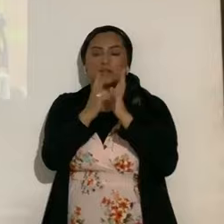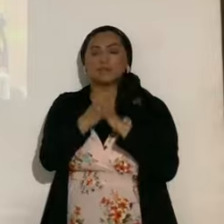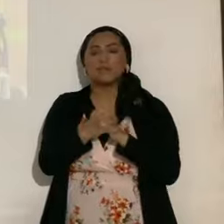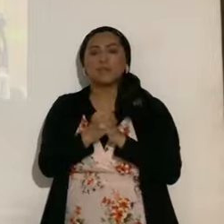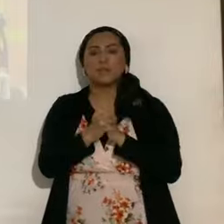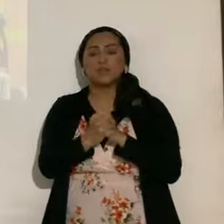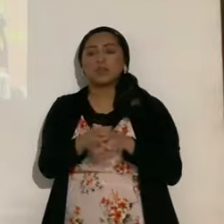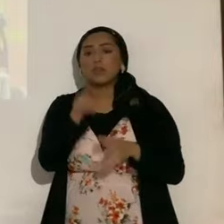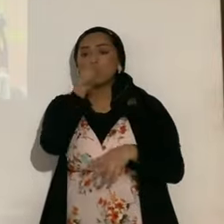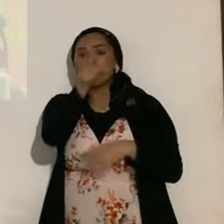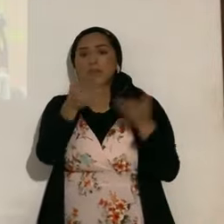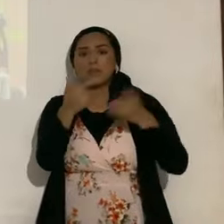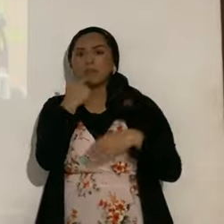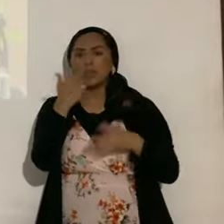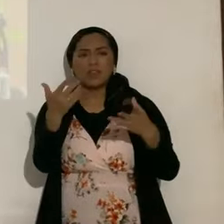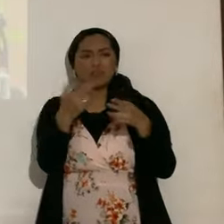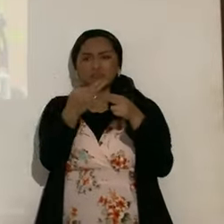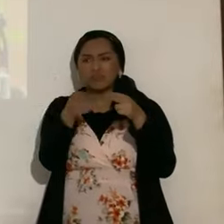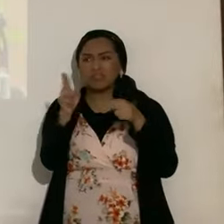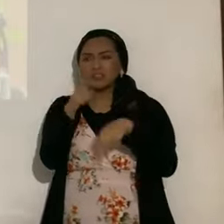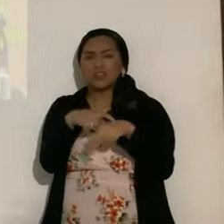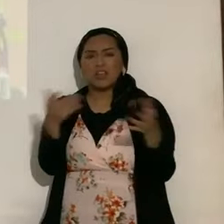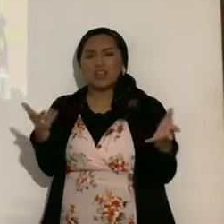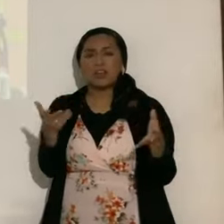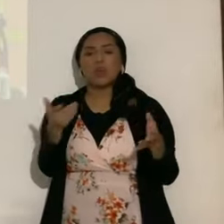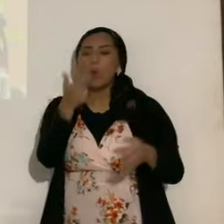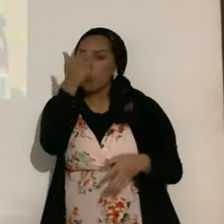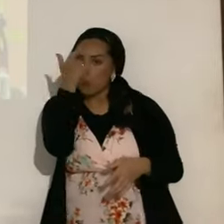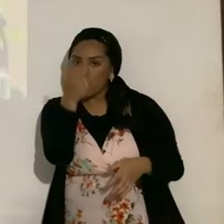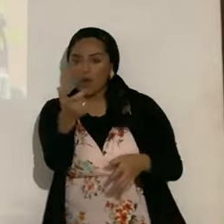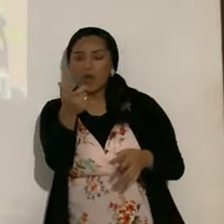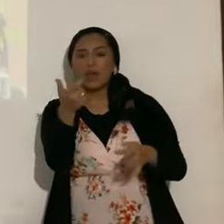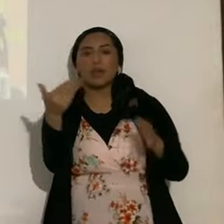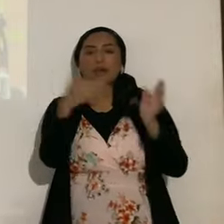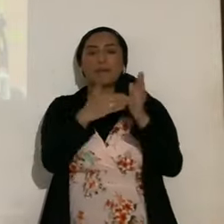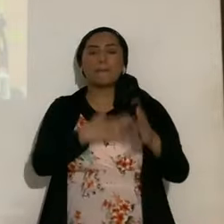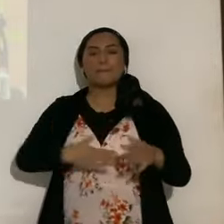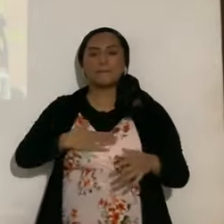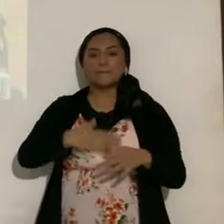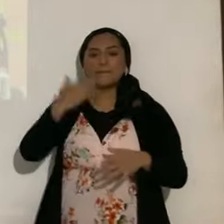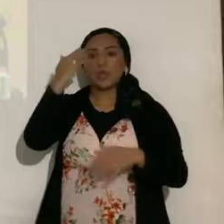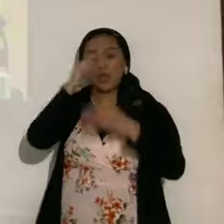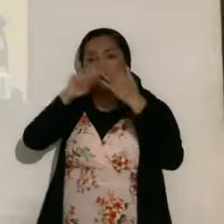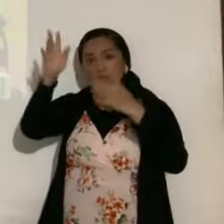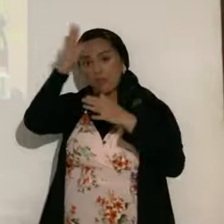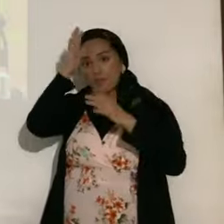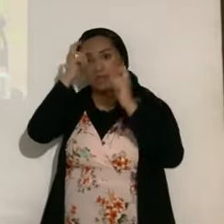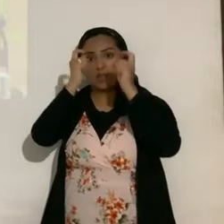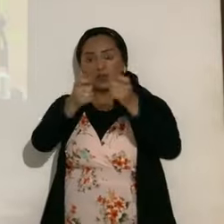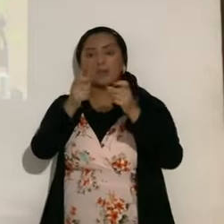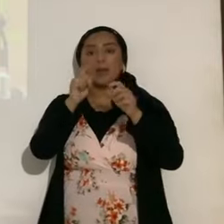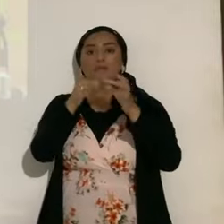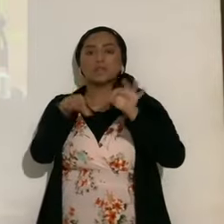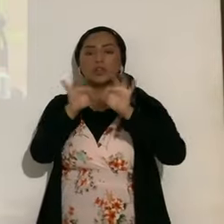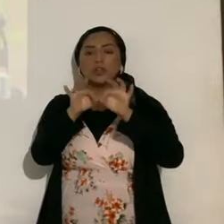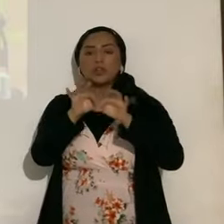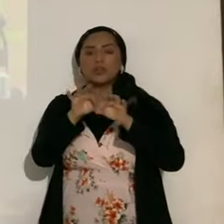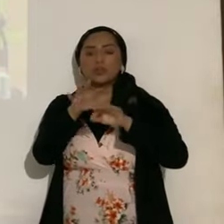y todo el amor, y este fue un tema muy corto, repite, revisa el video, y vas a ver como el eterno, va a ir, pero vayan dándole pausa, y vayan anotando, y que el